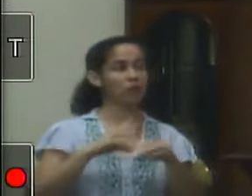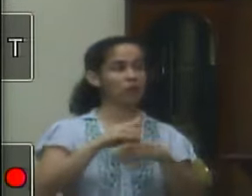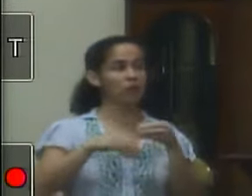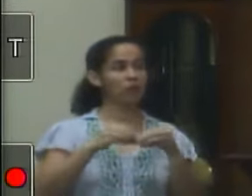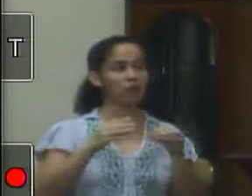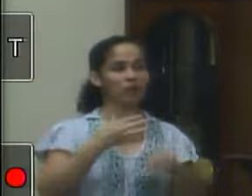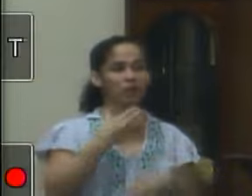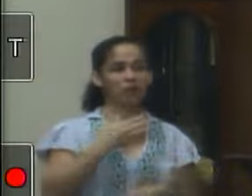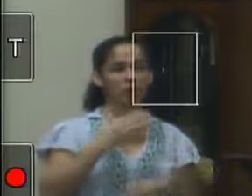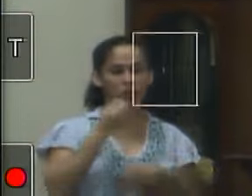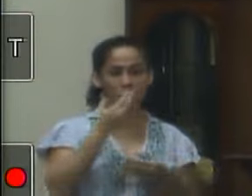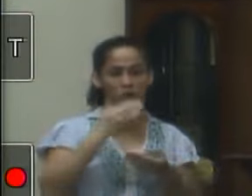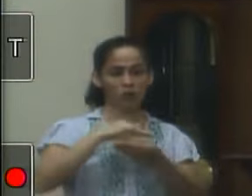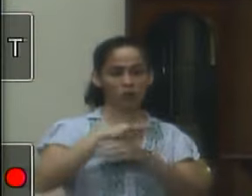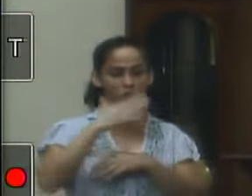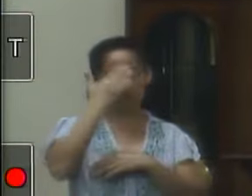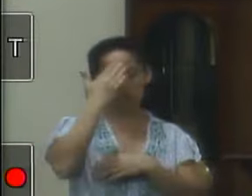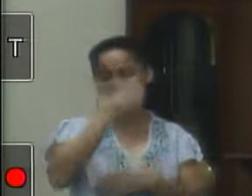obrigado e boa noite a todos